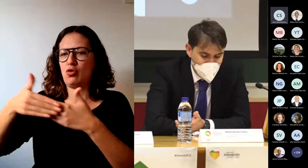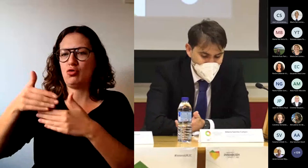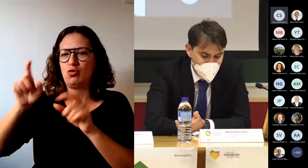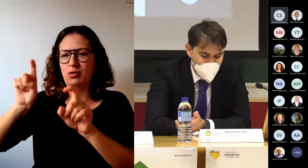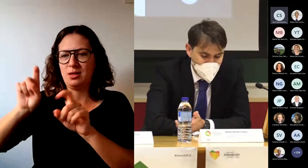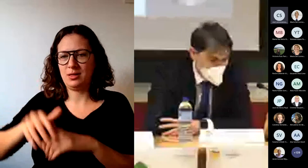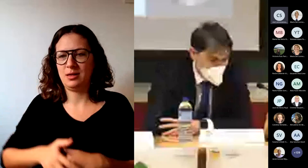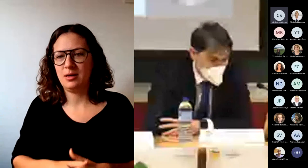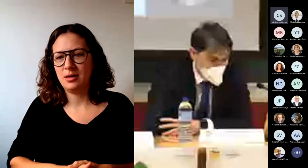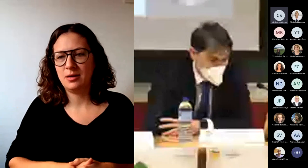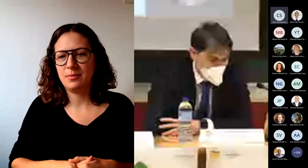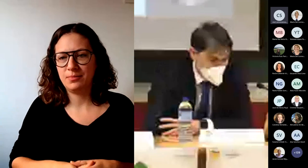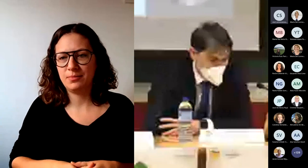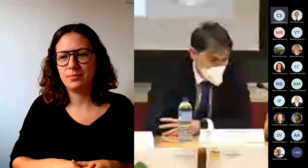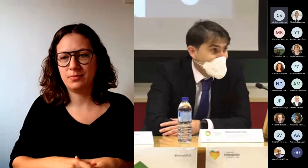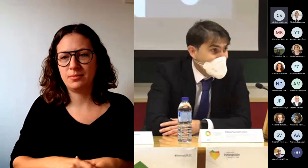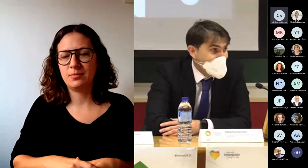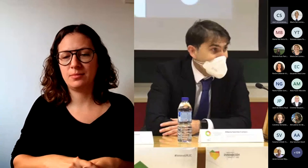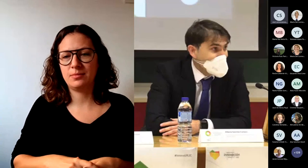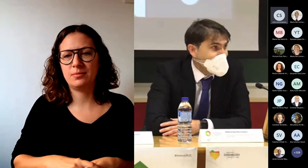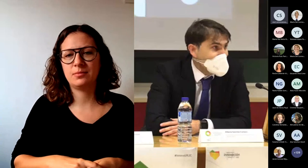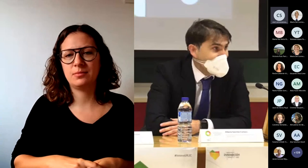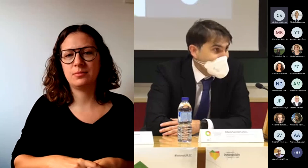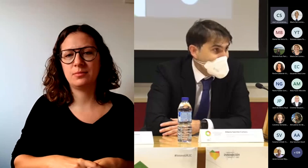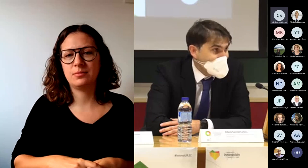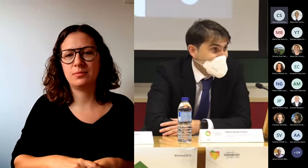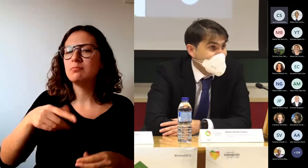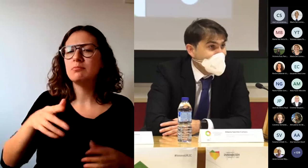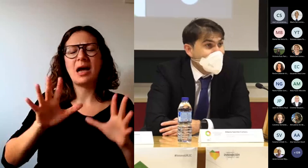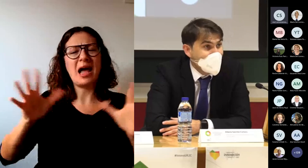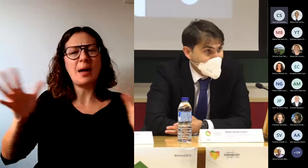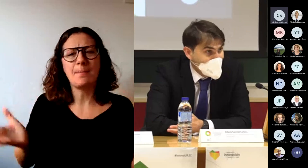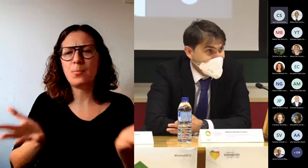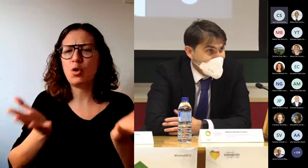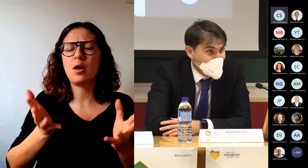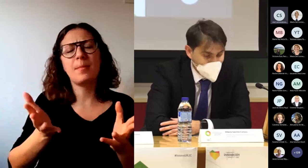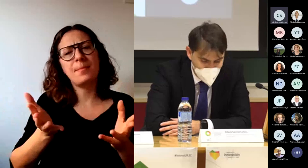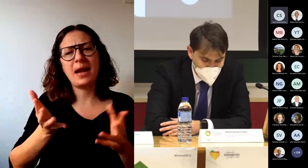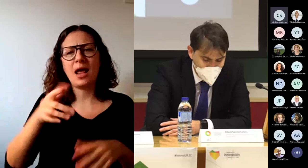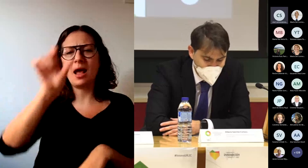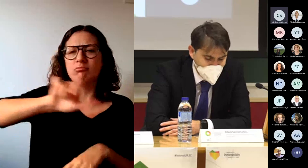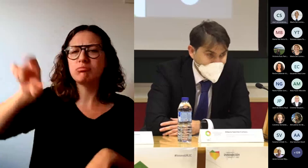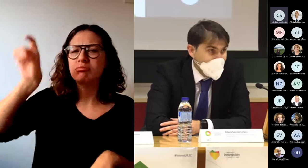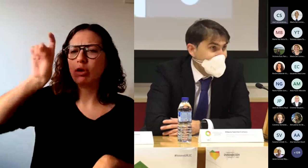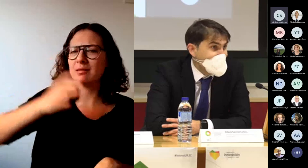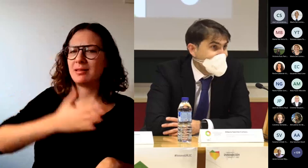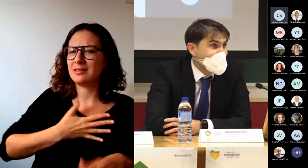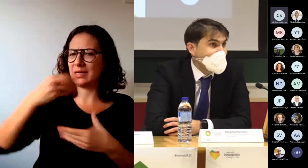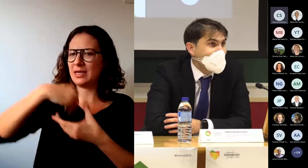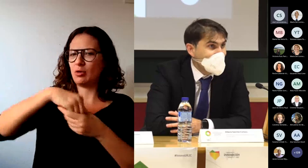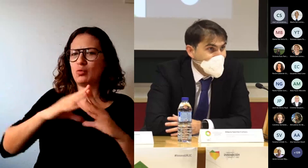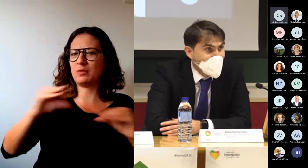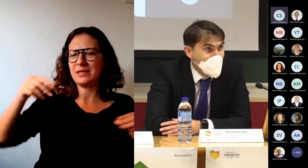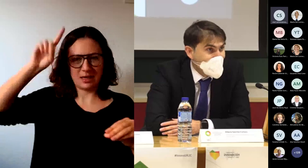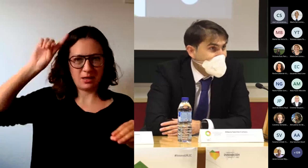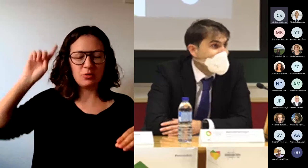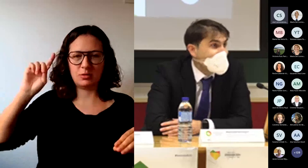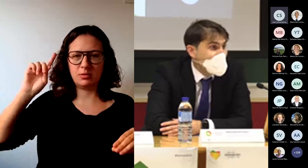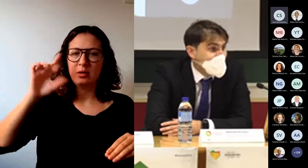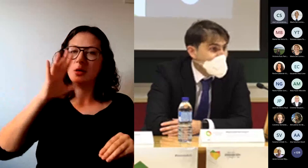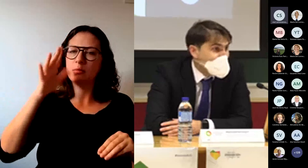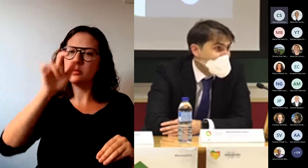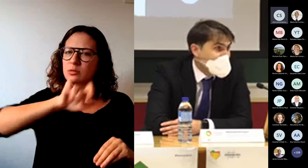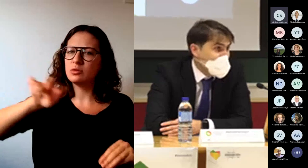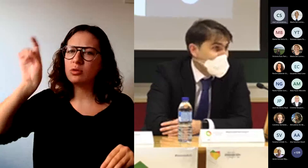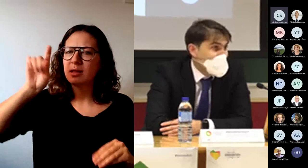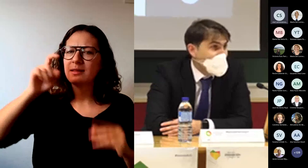lo que sobre todo significa el empuje que cada uno de vosotros, los docentes de esta universidad y hasta de otras universidades, estáis tratando tratando de dar en la parte